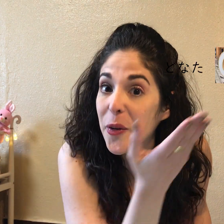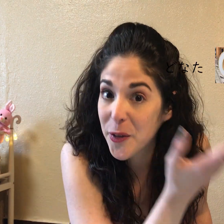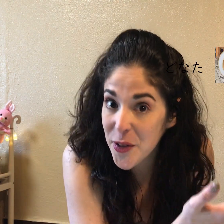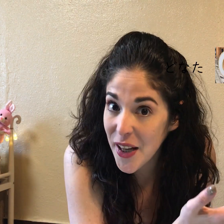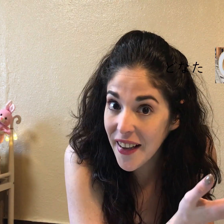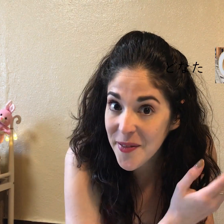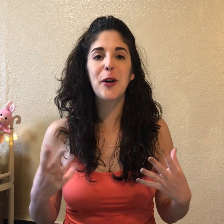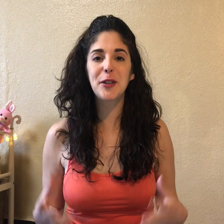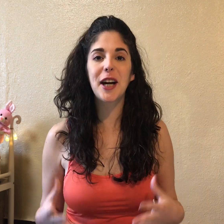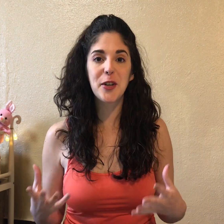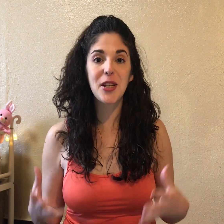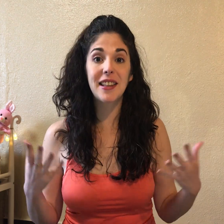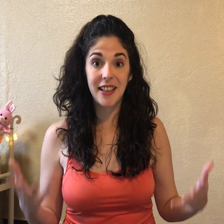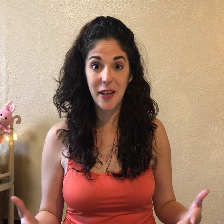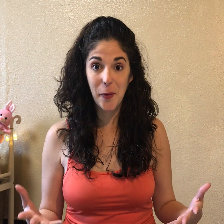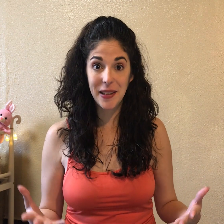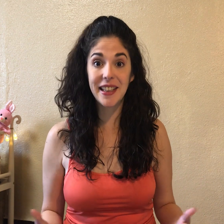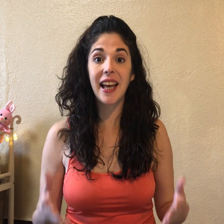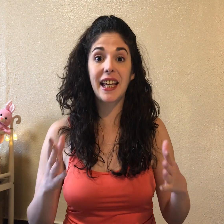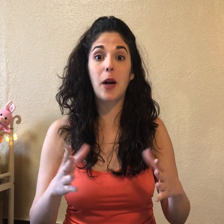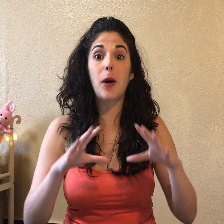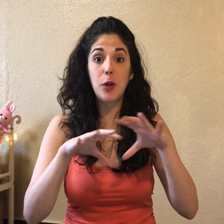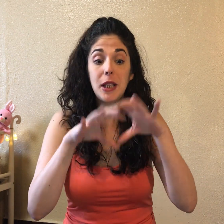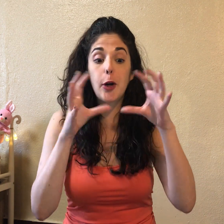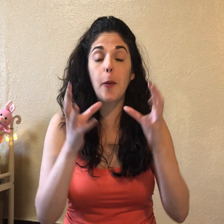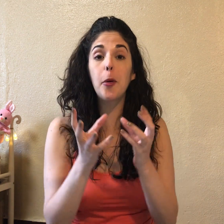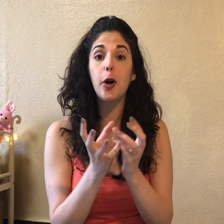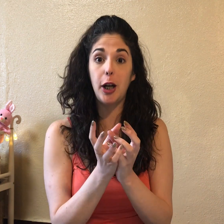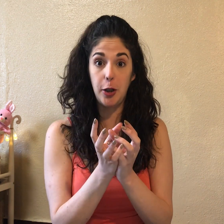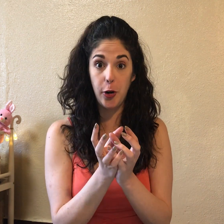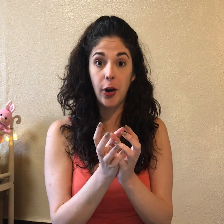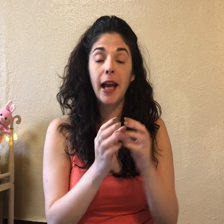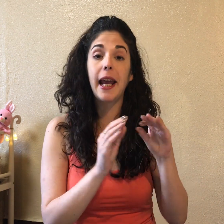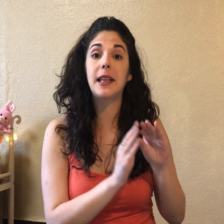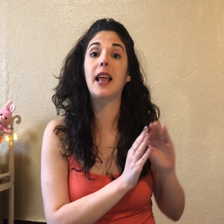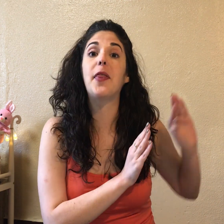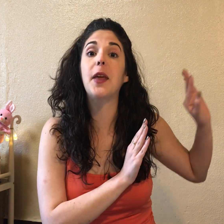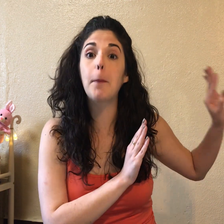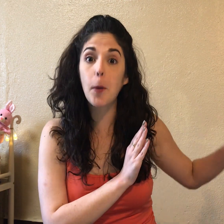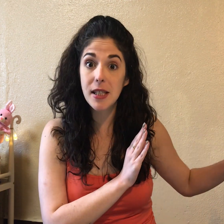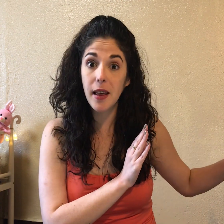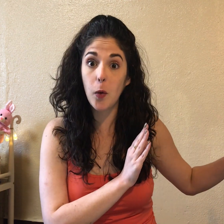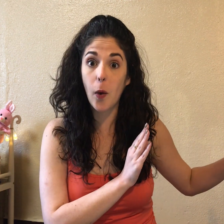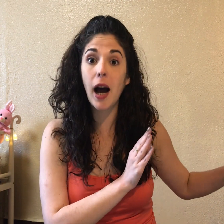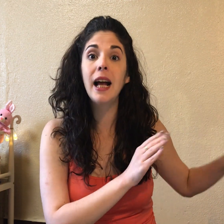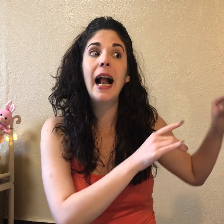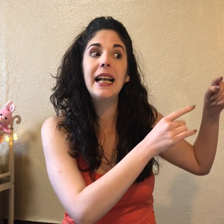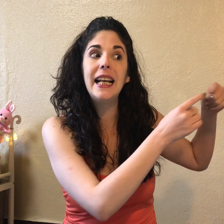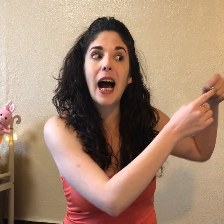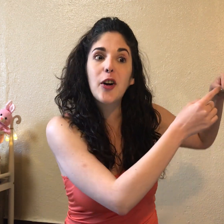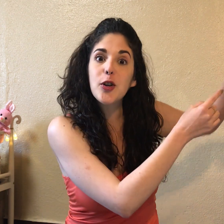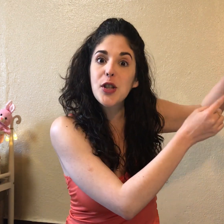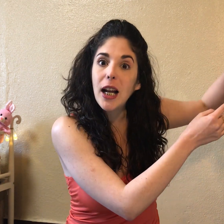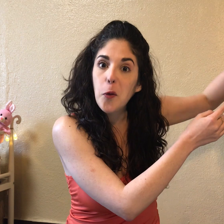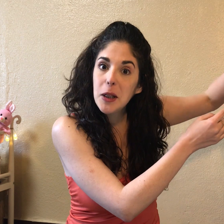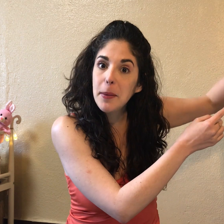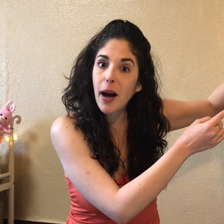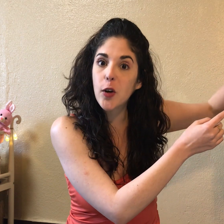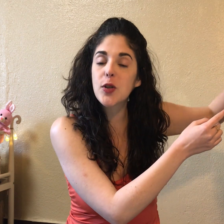kosa. Otra cosa a tener en cuenta es que cuando este combo con el no está después del wa, La cosa, la última cosa,